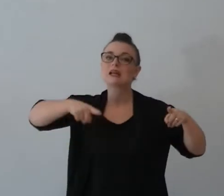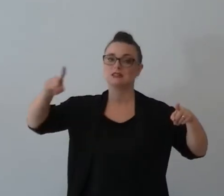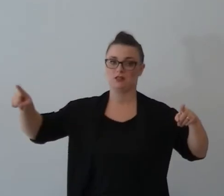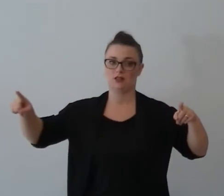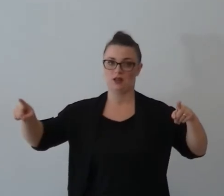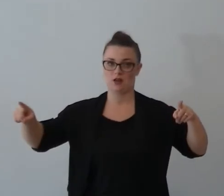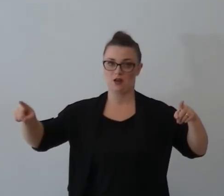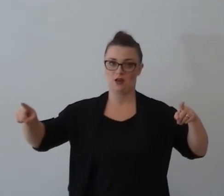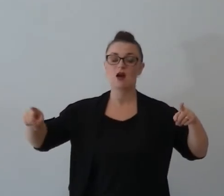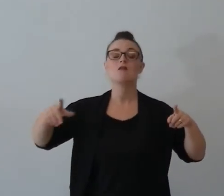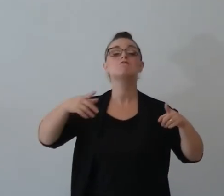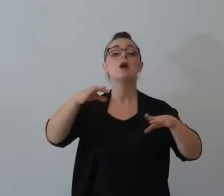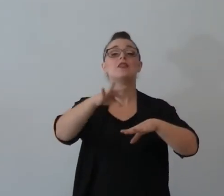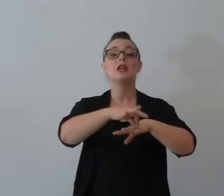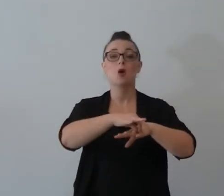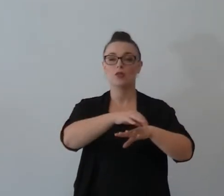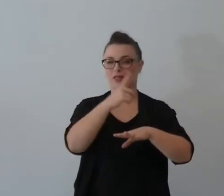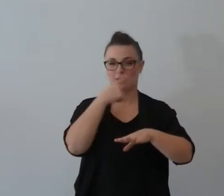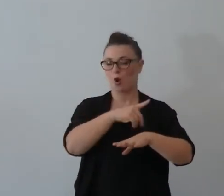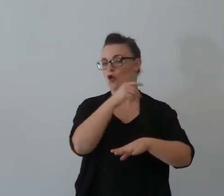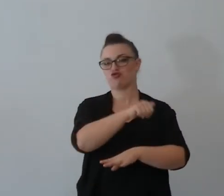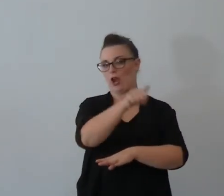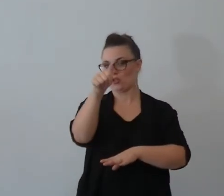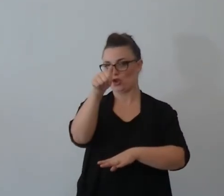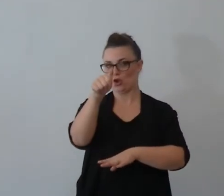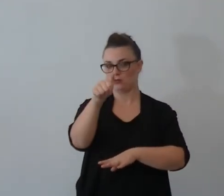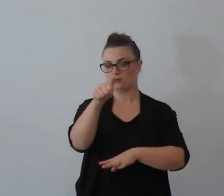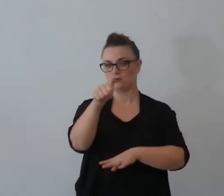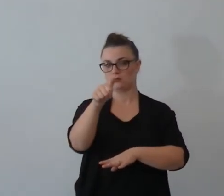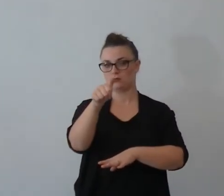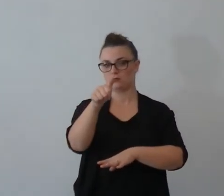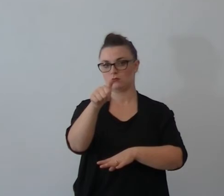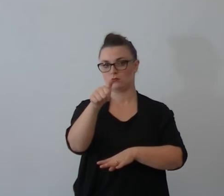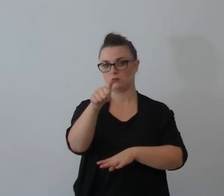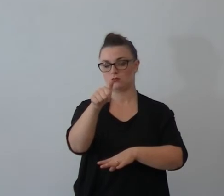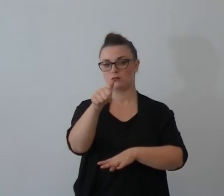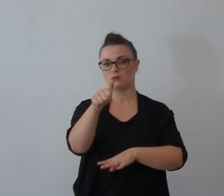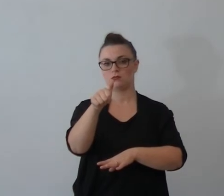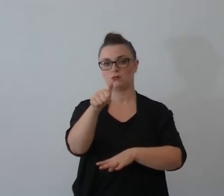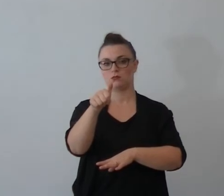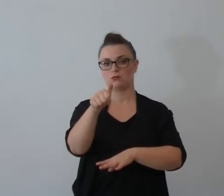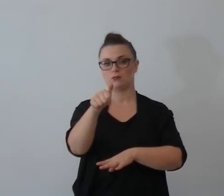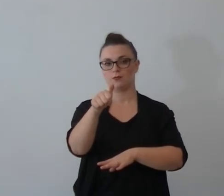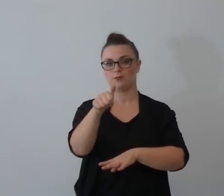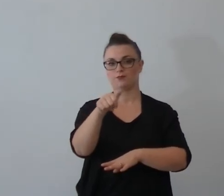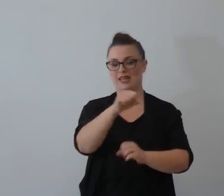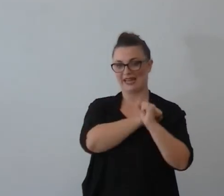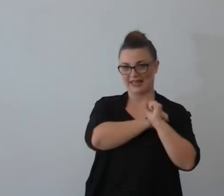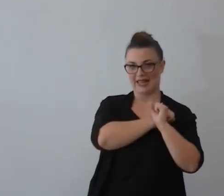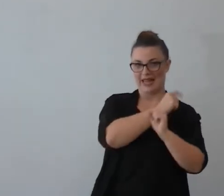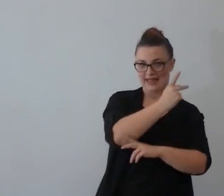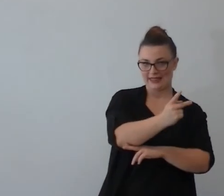matrimoni su 100 matrimoni su 100 matrimoni tra due credenti